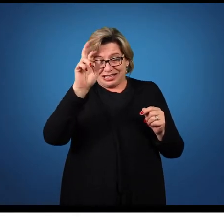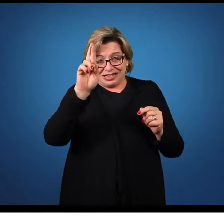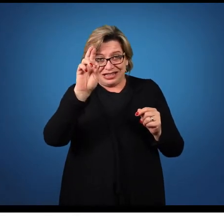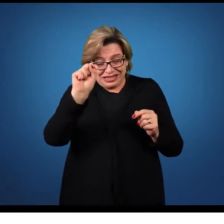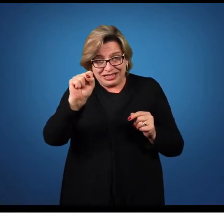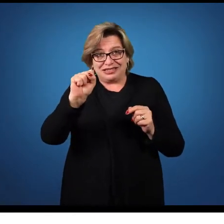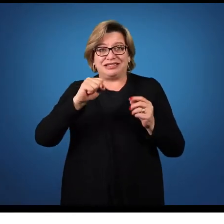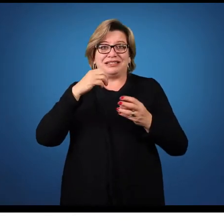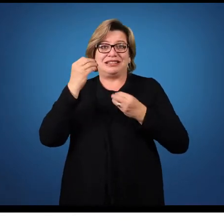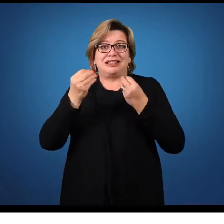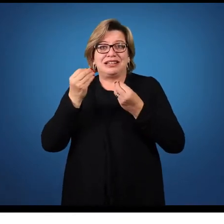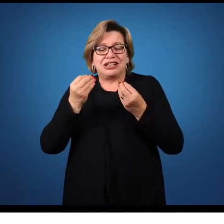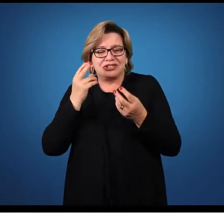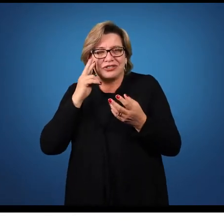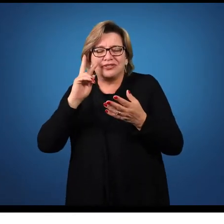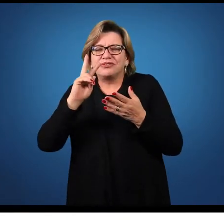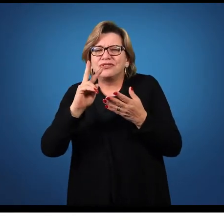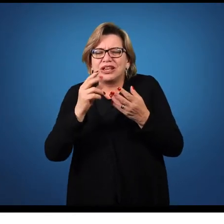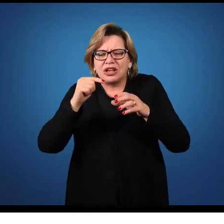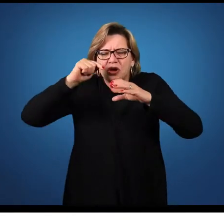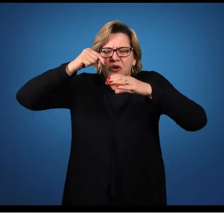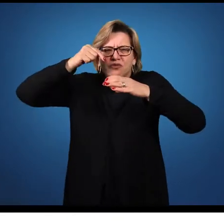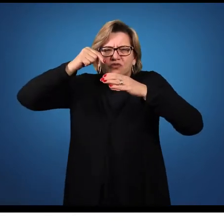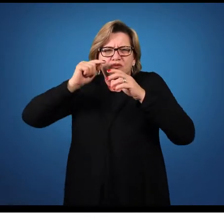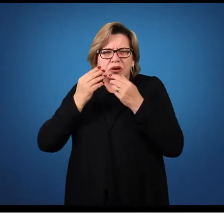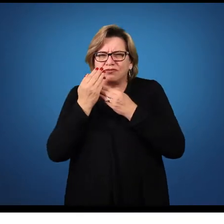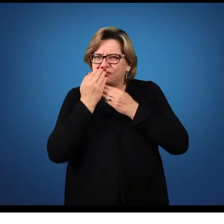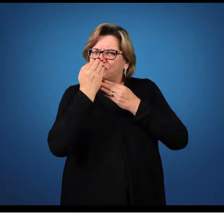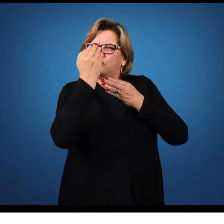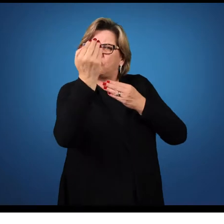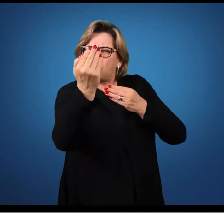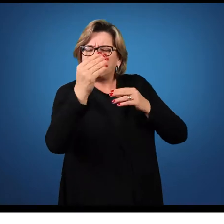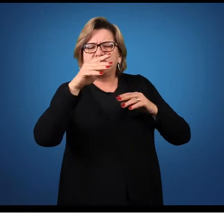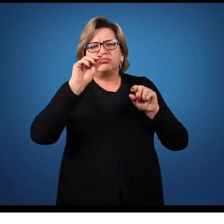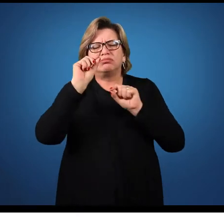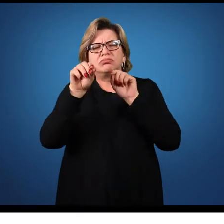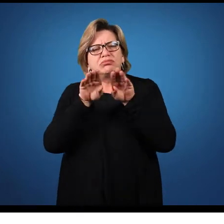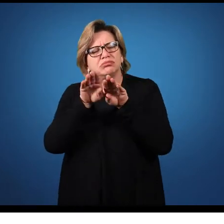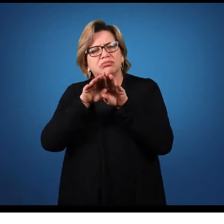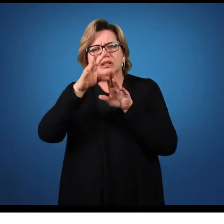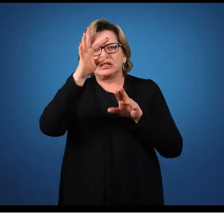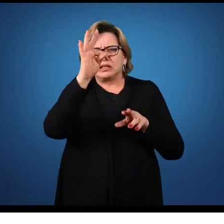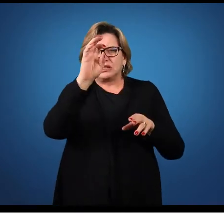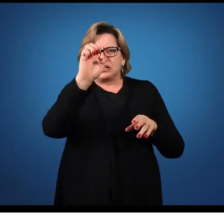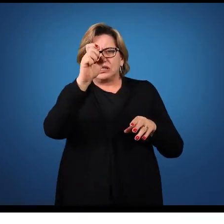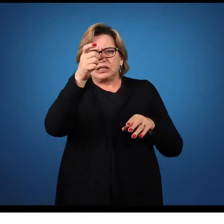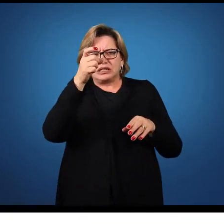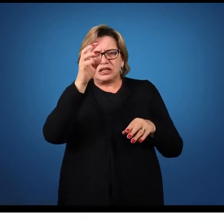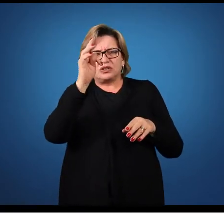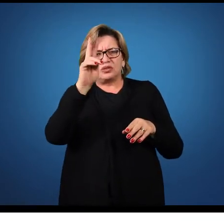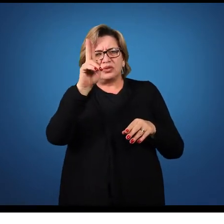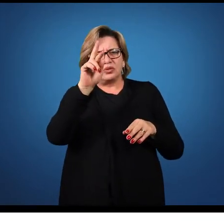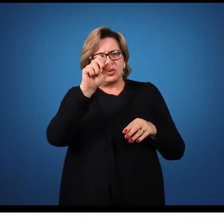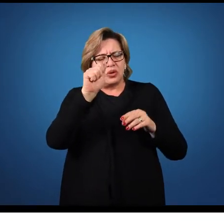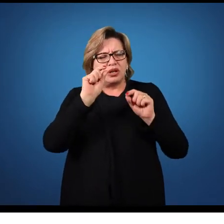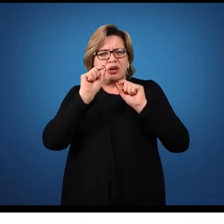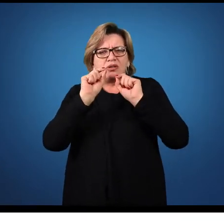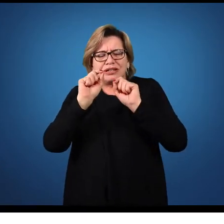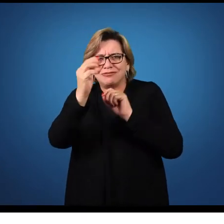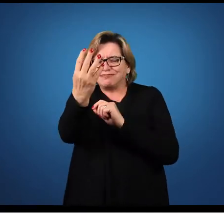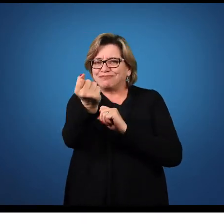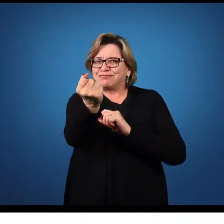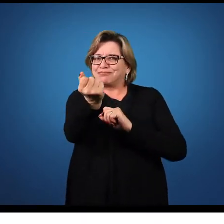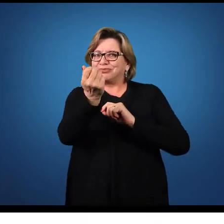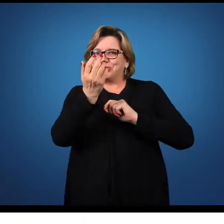coisas como textura, fundo, quais os elementos que se destacam, quais se destacam mais ou se destacam